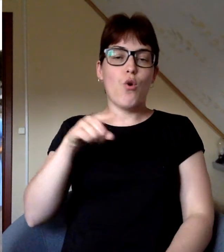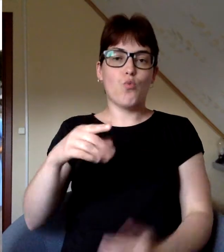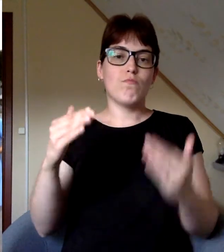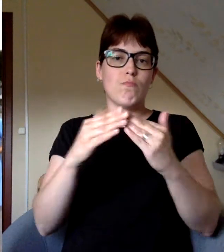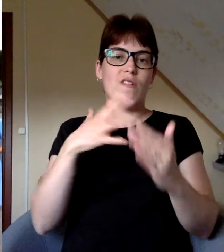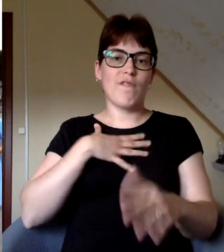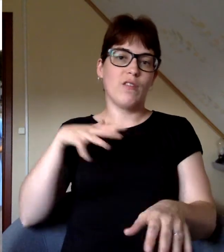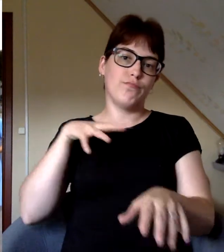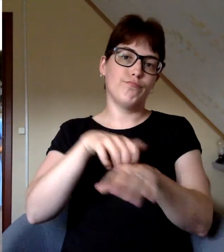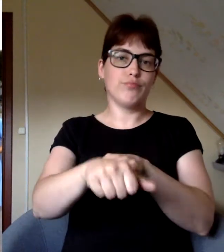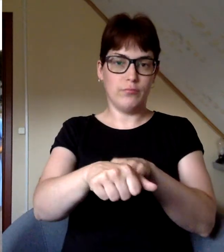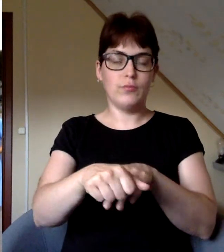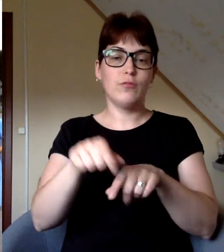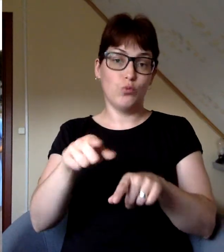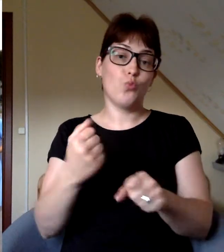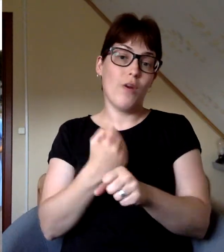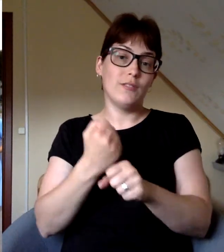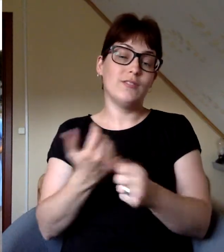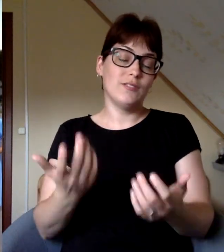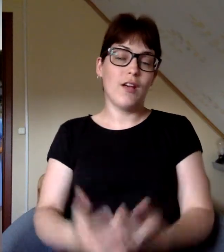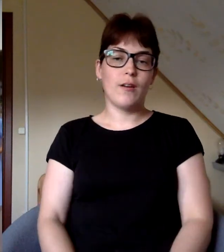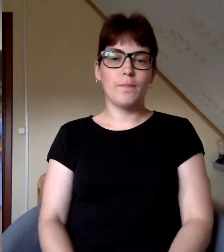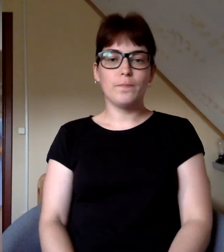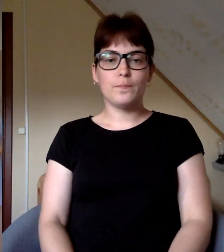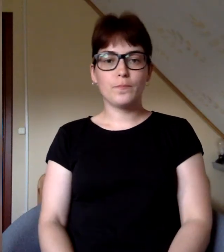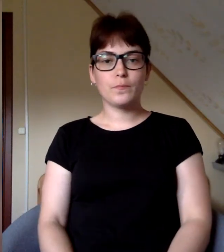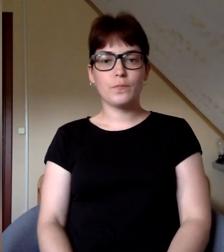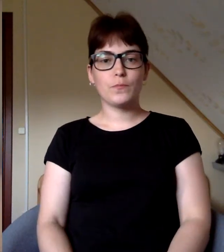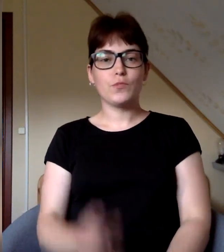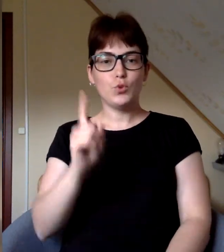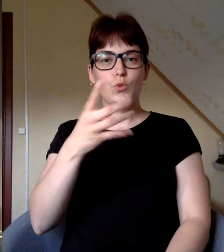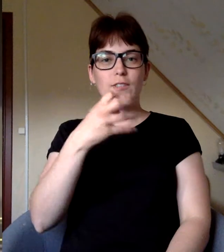zirgu pasta ēka nojaucama, kas tiek arī izdarīts.